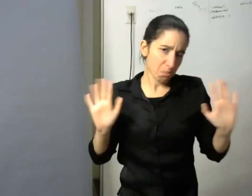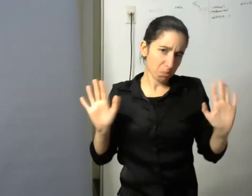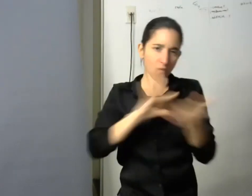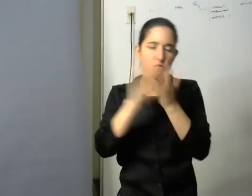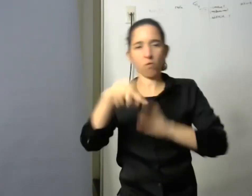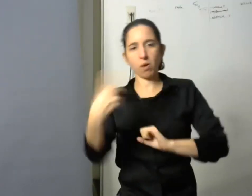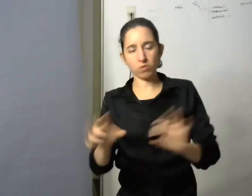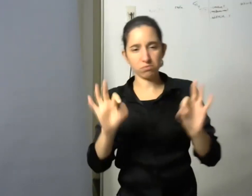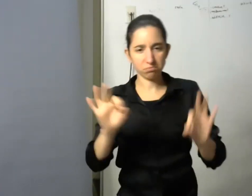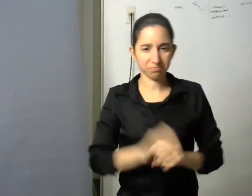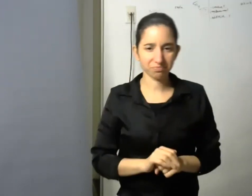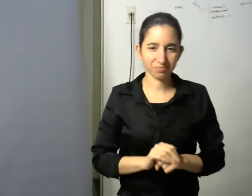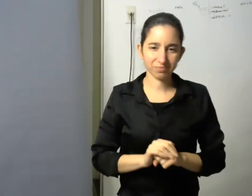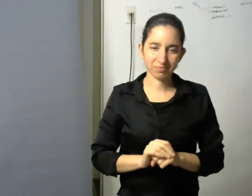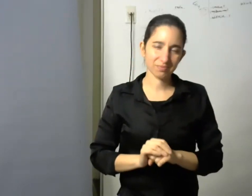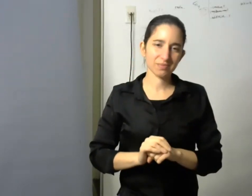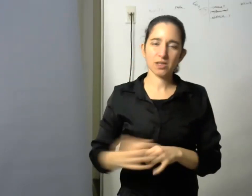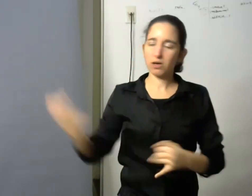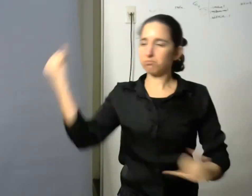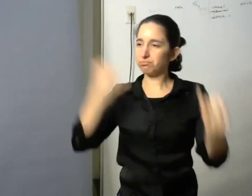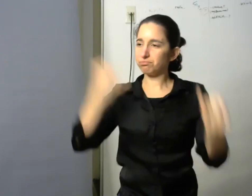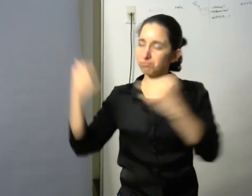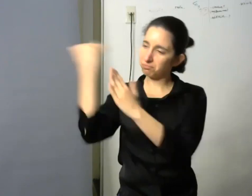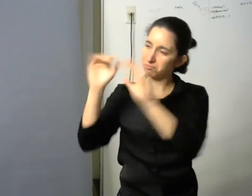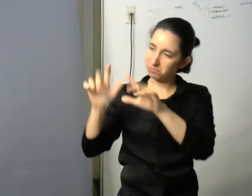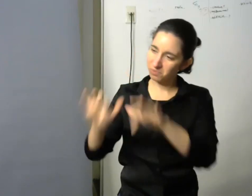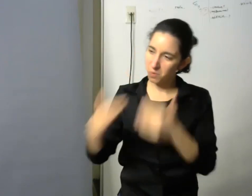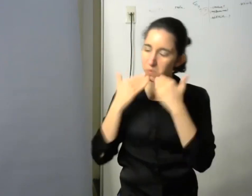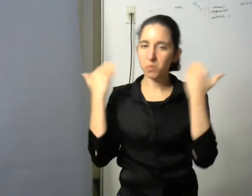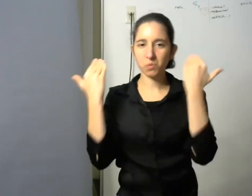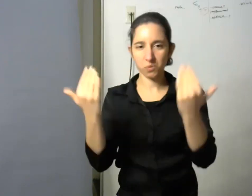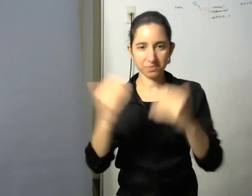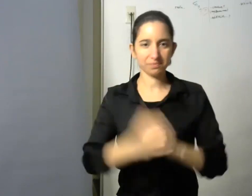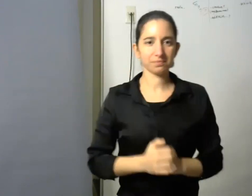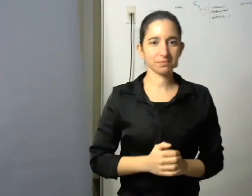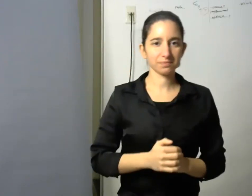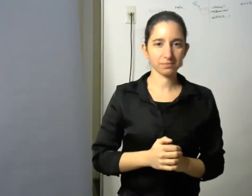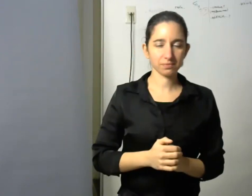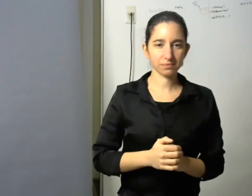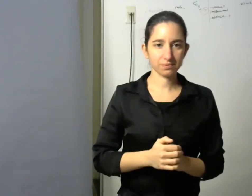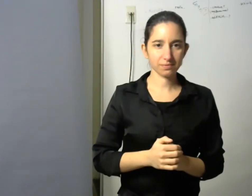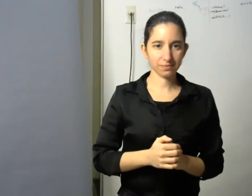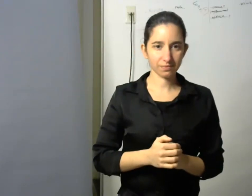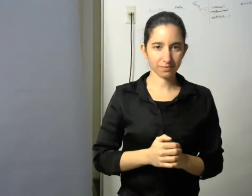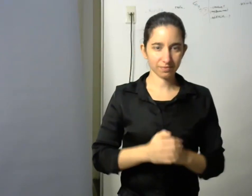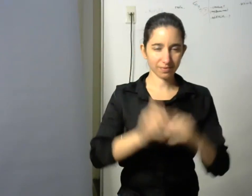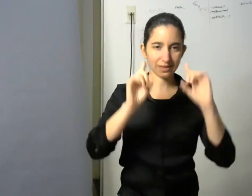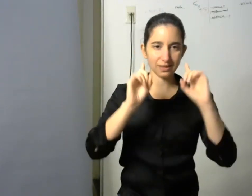muchas gracias por todos estos comentarios y aprovecho para para decirles a mis compañeros y compañeras del